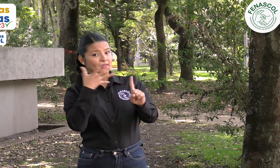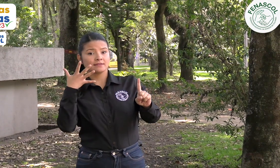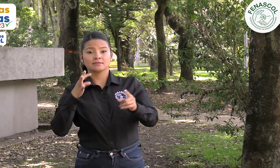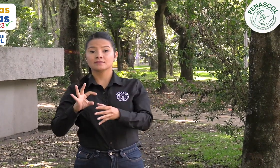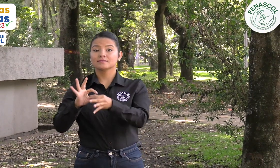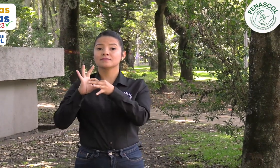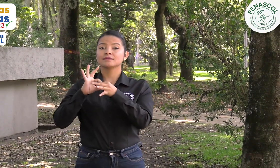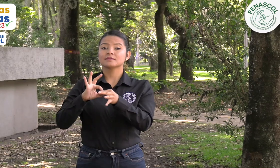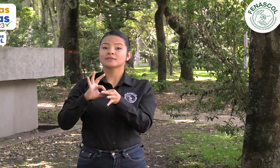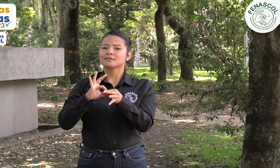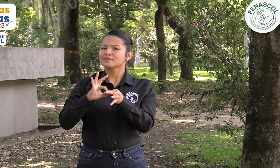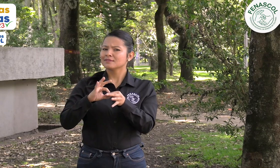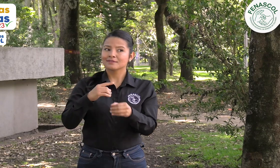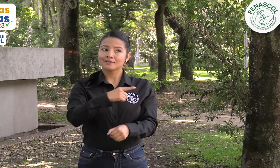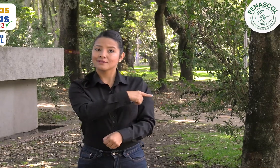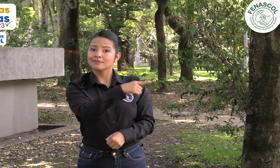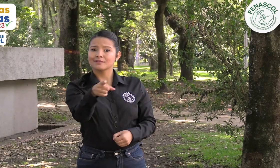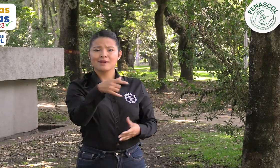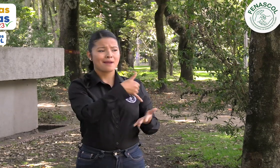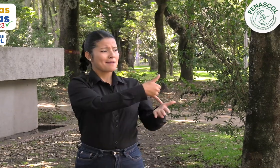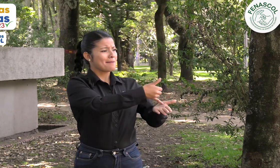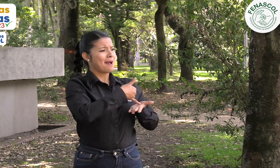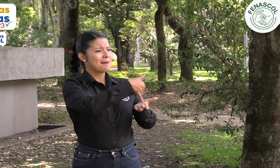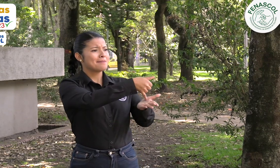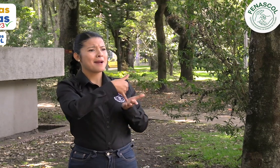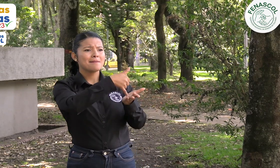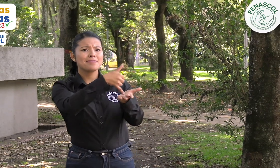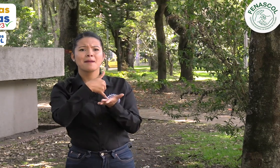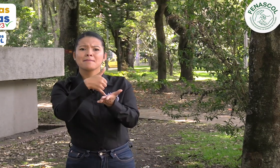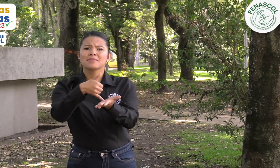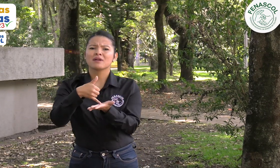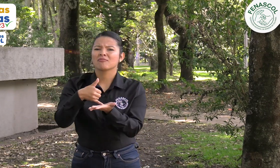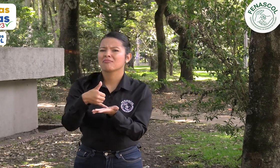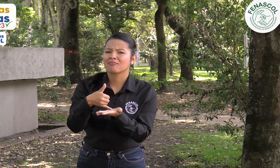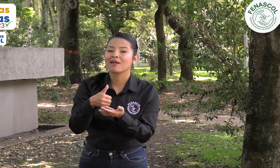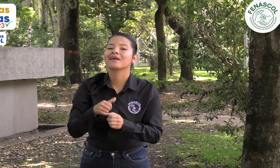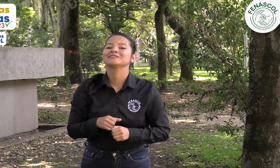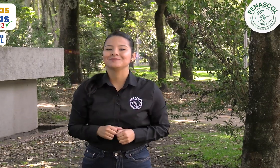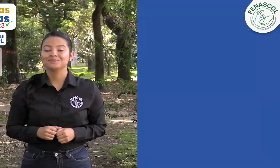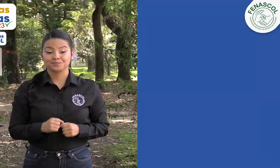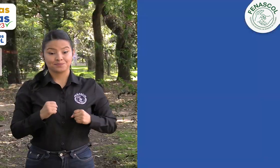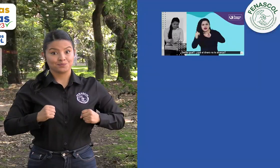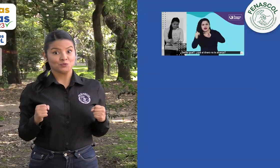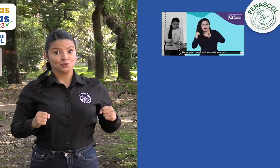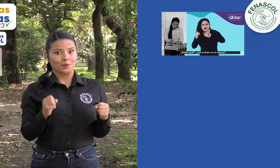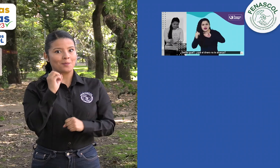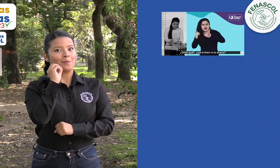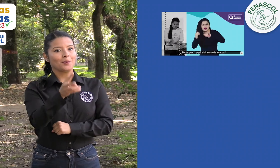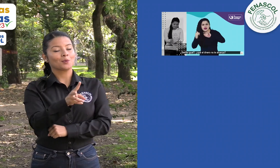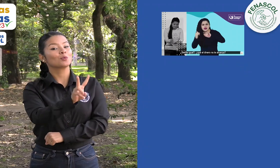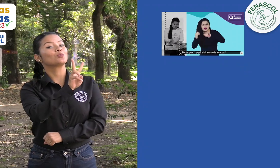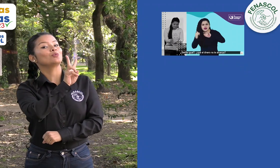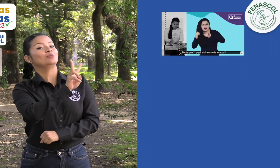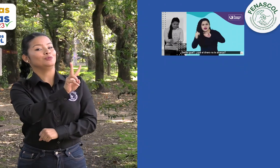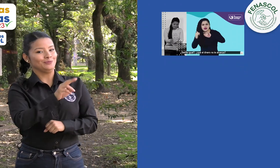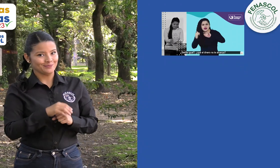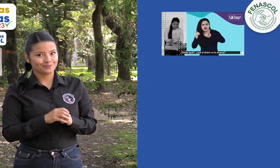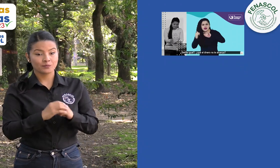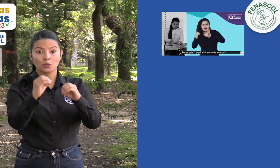Para FENASCOL es de gran impacto estos reconocimientos. Los dos reconocimientos para el Banco de Bogotá, el de la Cámara de